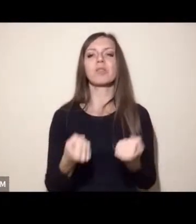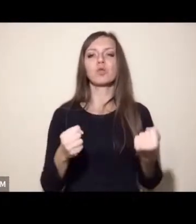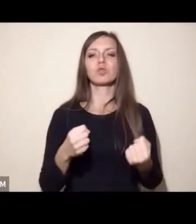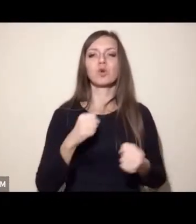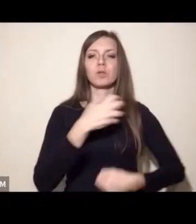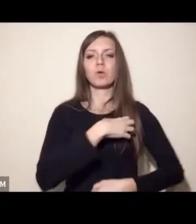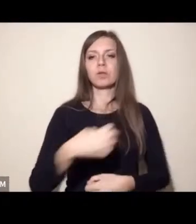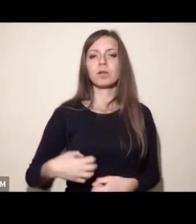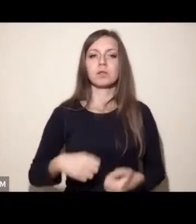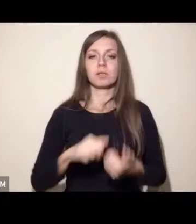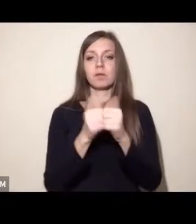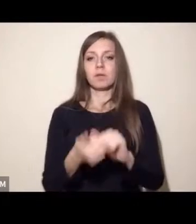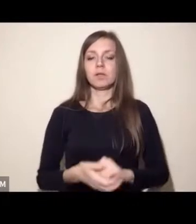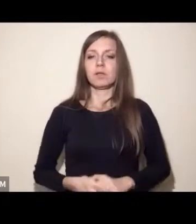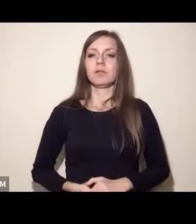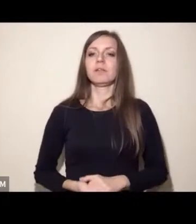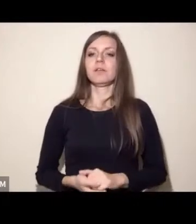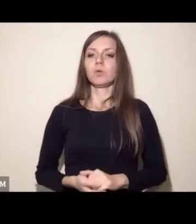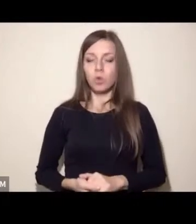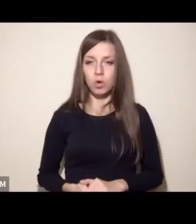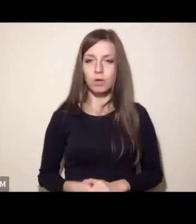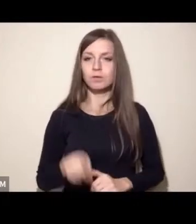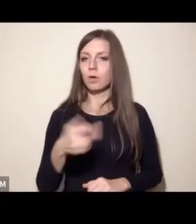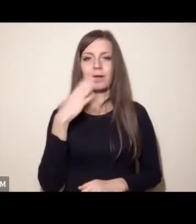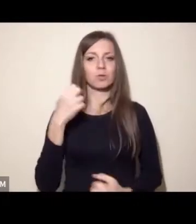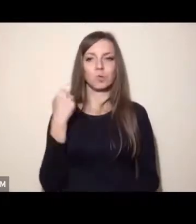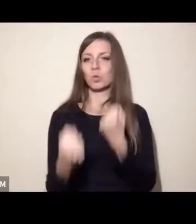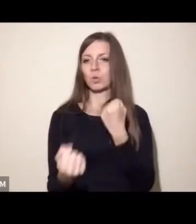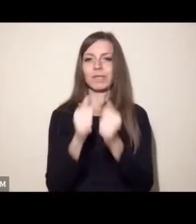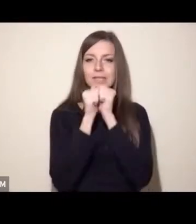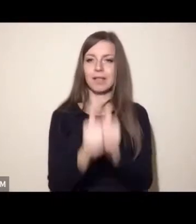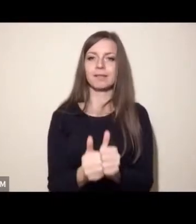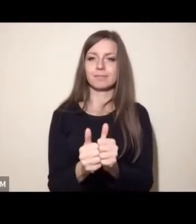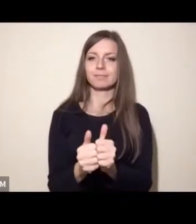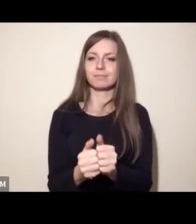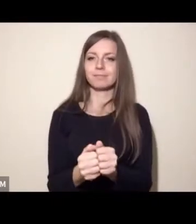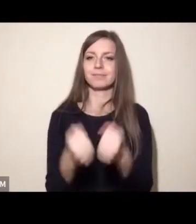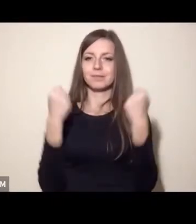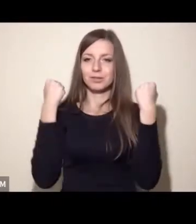To jest przedsięwzięcie strasznie karkołomne i trudne, wydaje mi się.